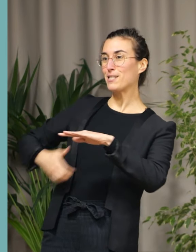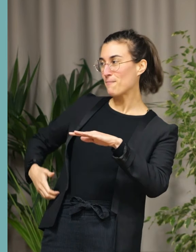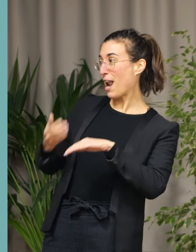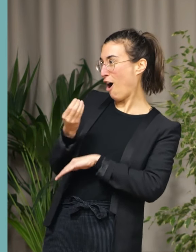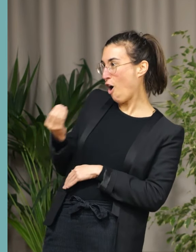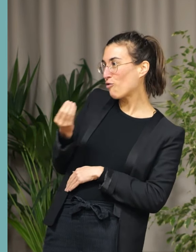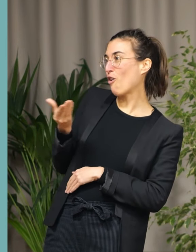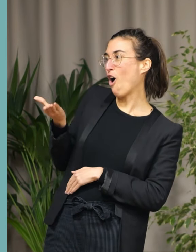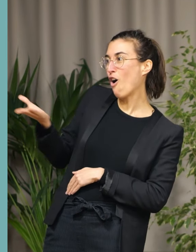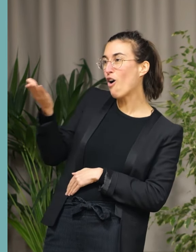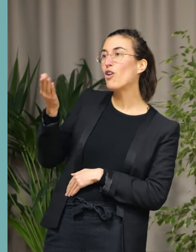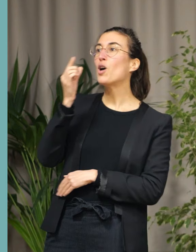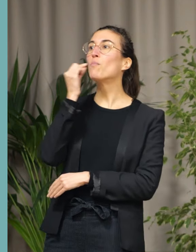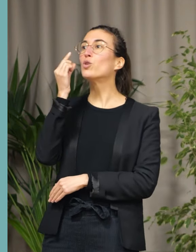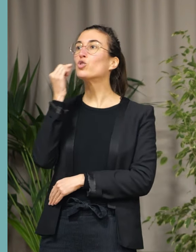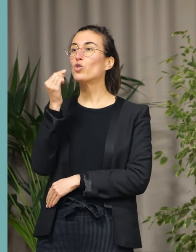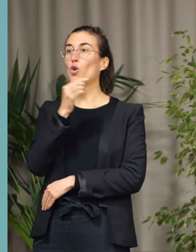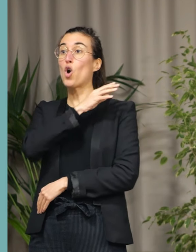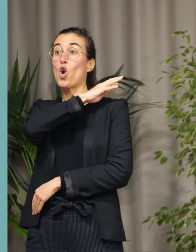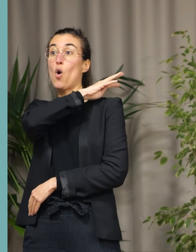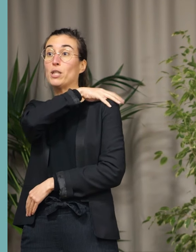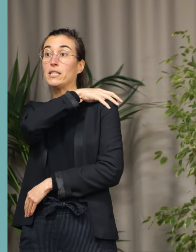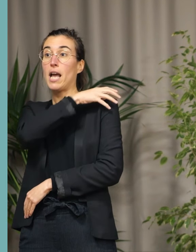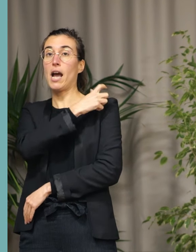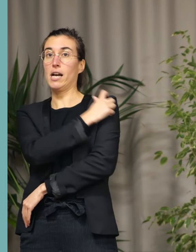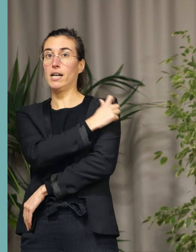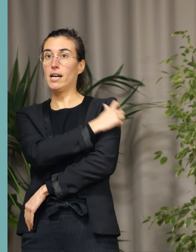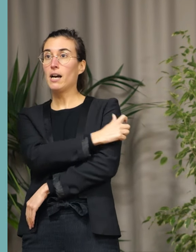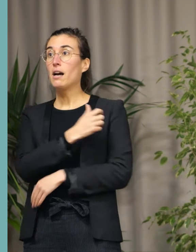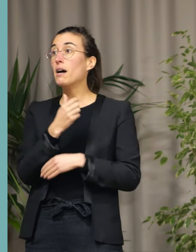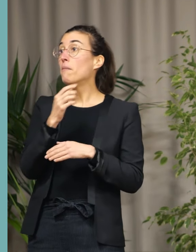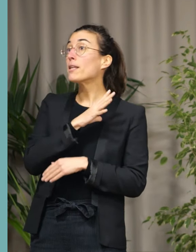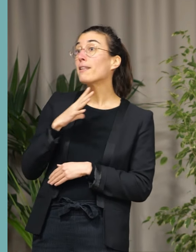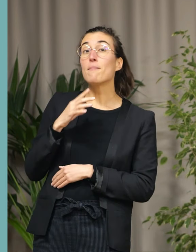monsieur le commissaire, mesdames et messieurs les présidents des associations,